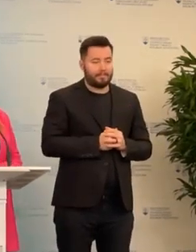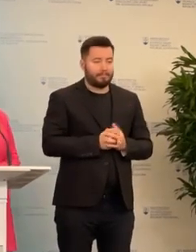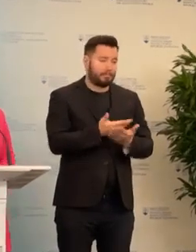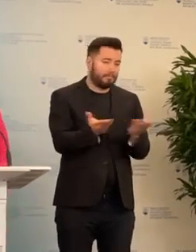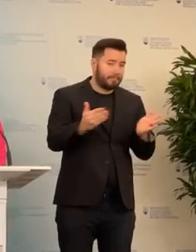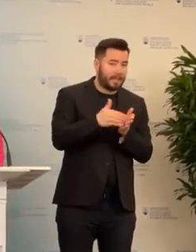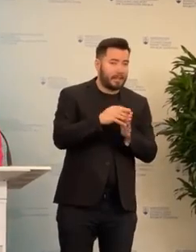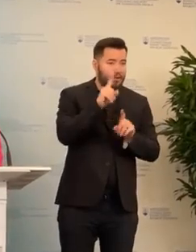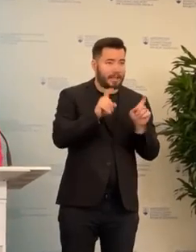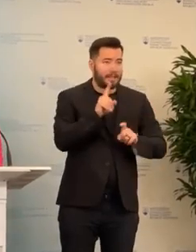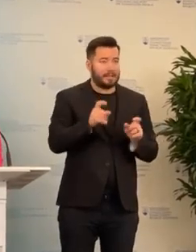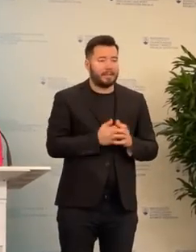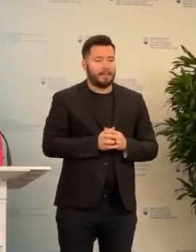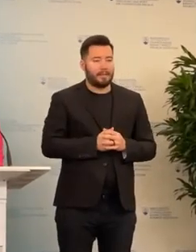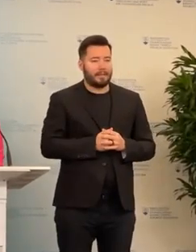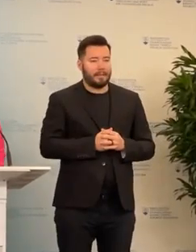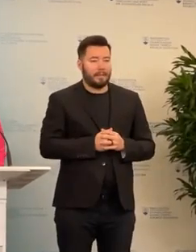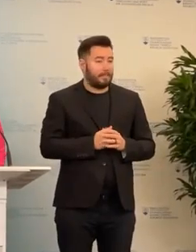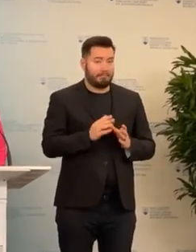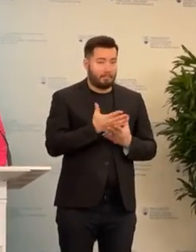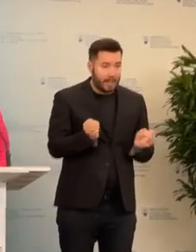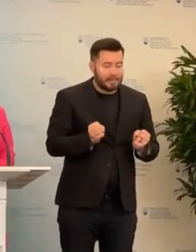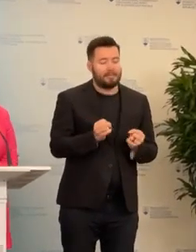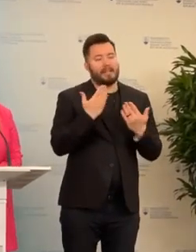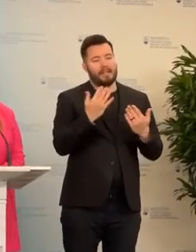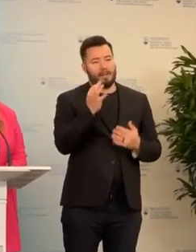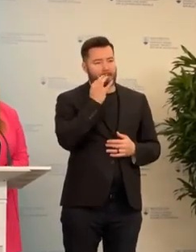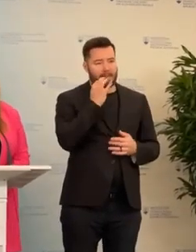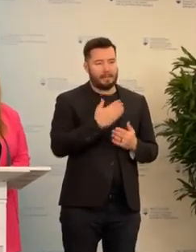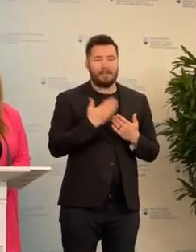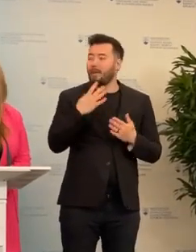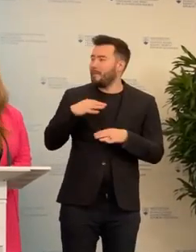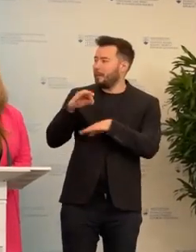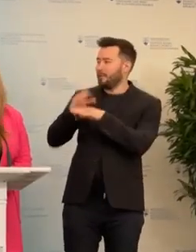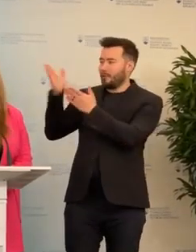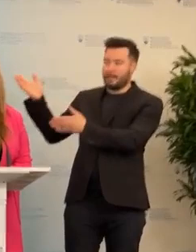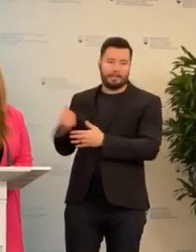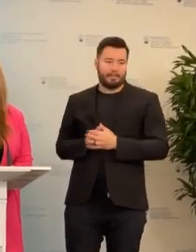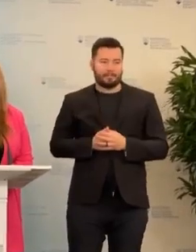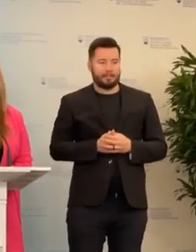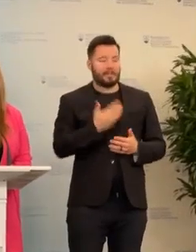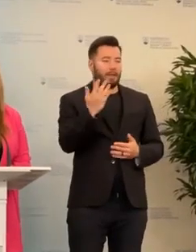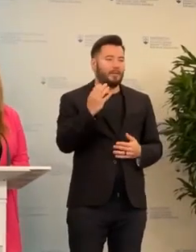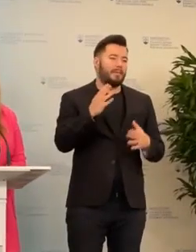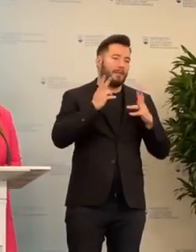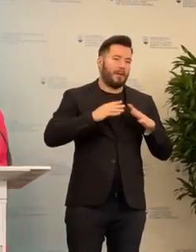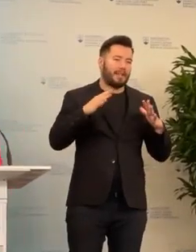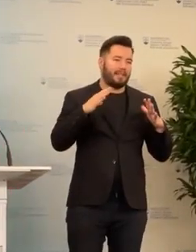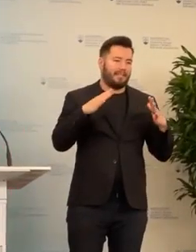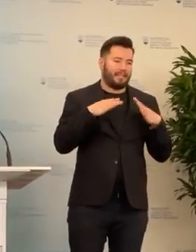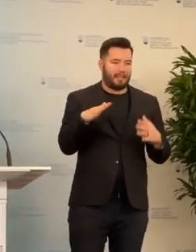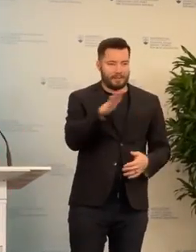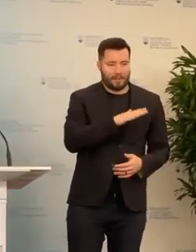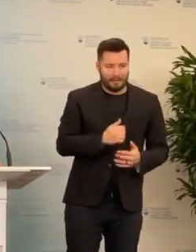Nech sa páčiť ďalšie otázky. Ak nie sa, tak vám ďakujeme pekne. Ďakujem aj pani doktorá. A ja ďakujem. Pokojný víkend právim